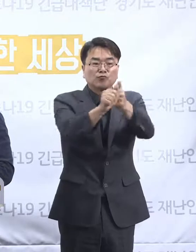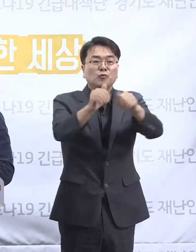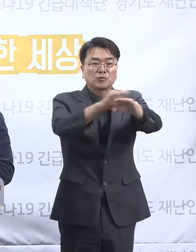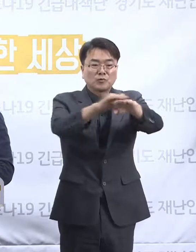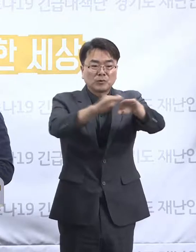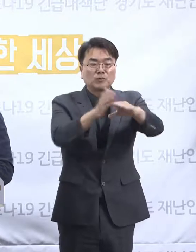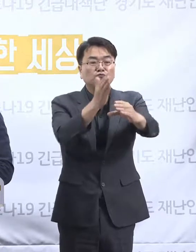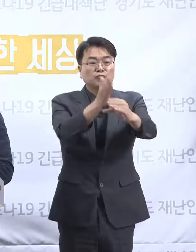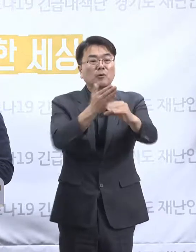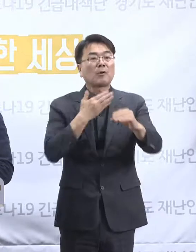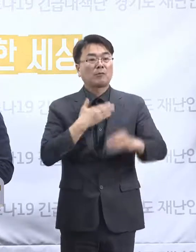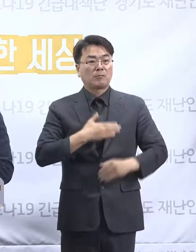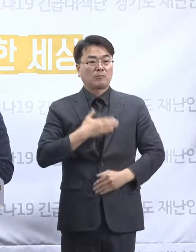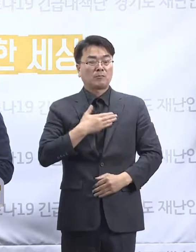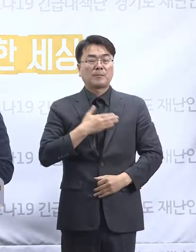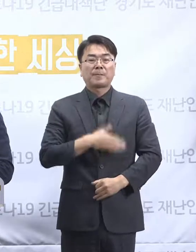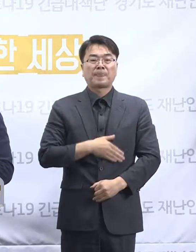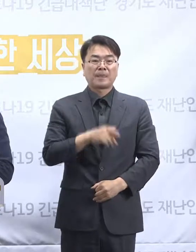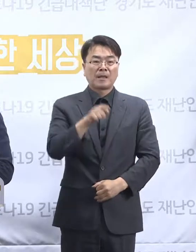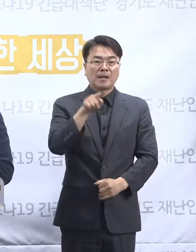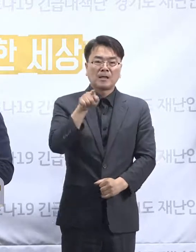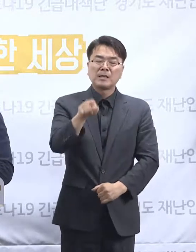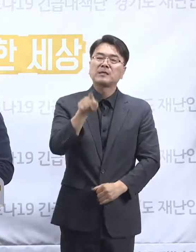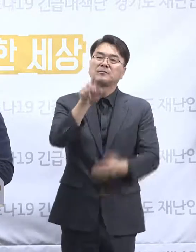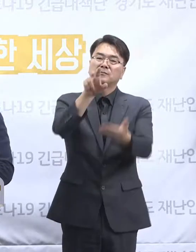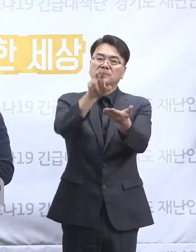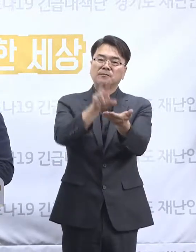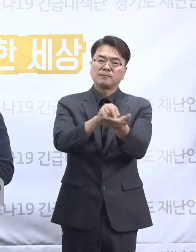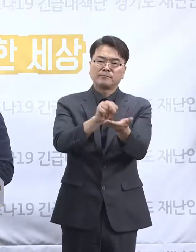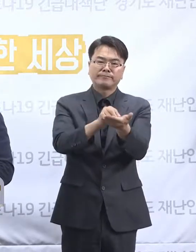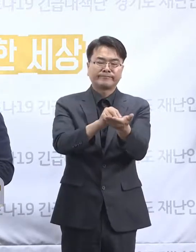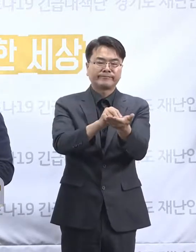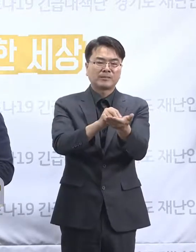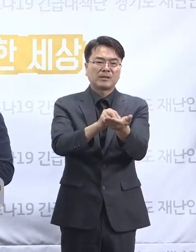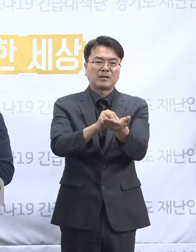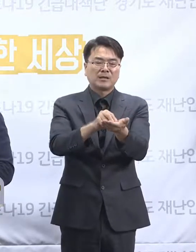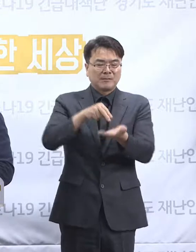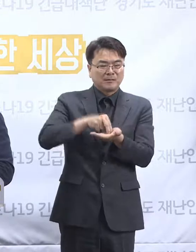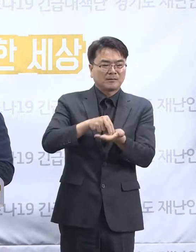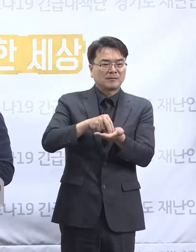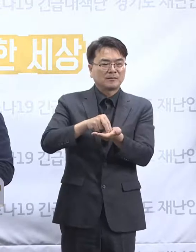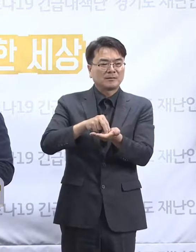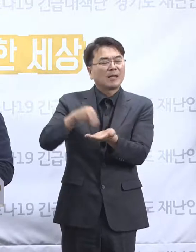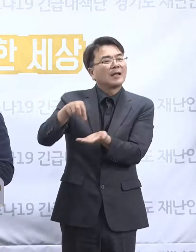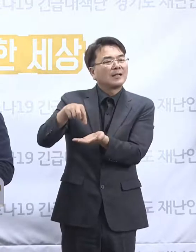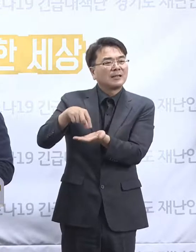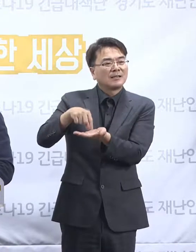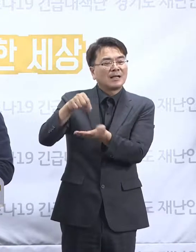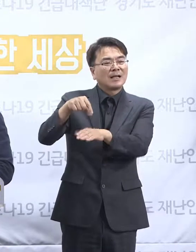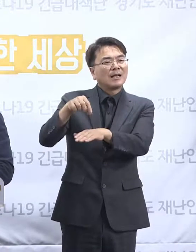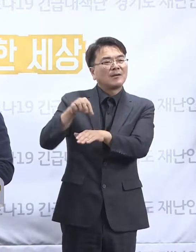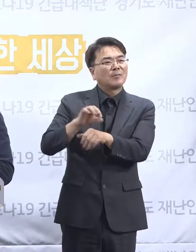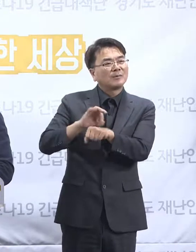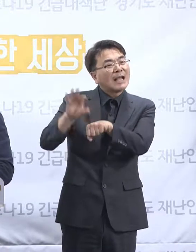알고 있습니다. 그런데 저희들은 이 문제는 사실 굉장히 사소한 부분에 속한다는 그런 판단을 하고 있고요. 중요한 부분은